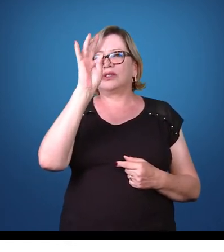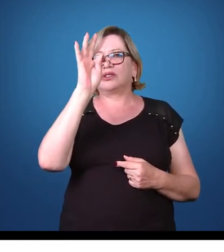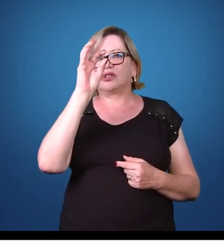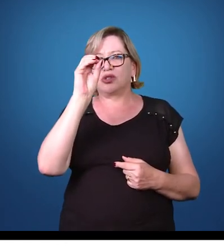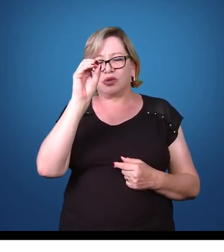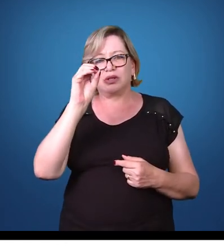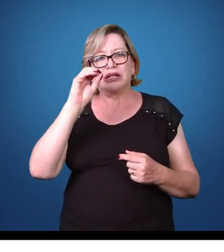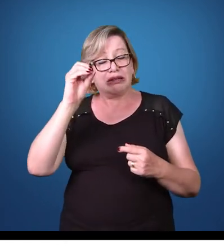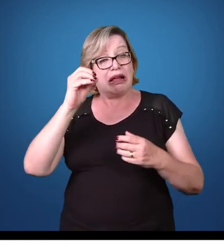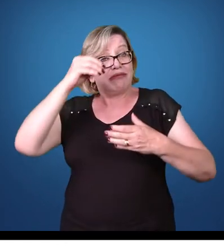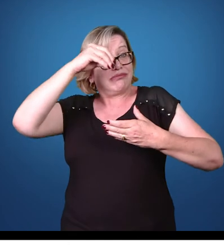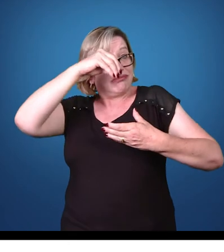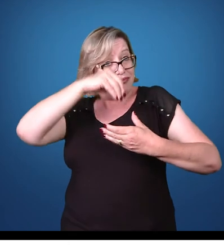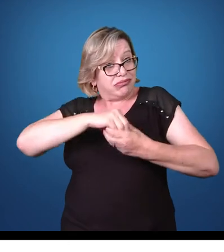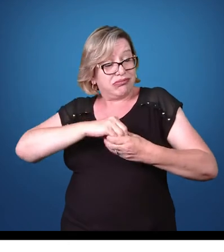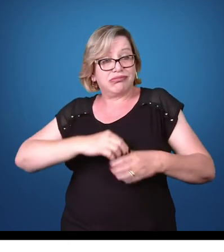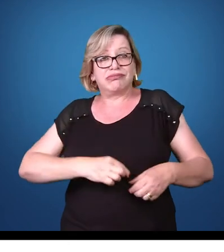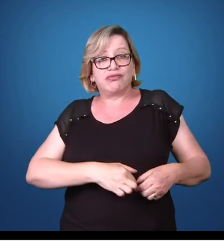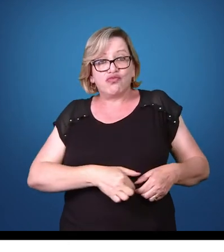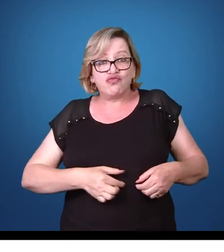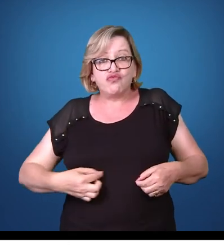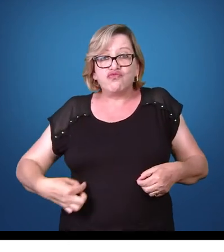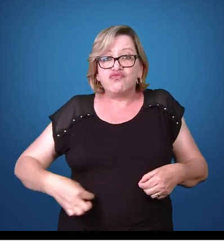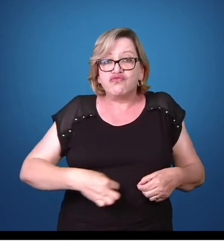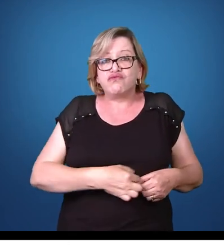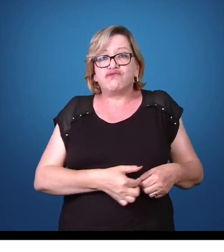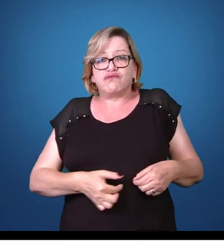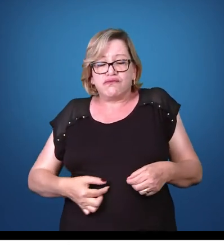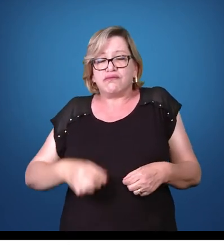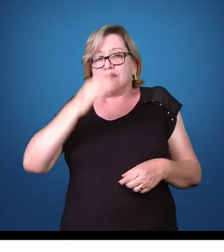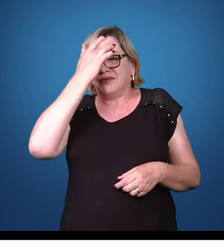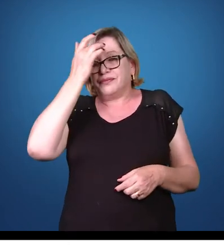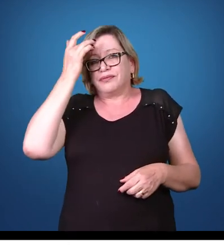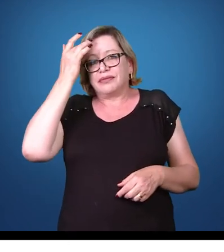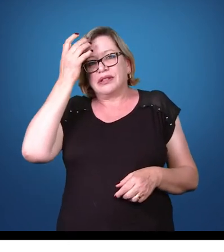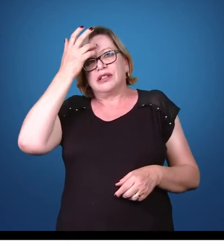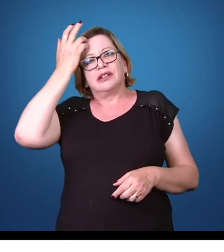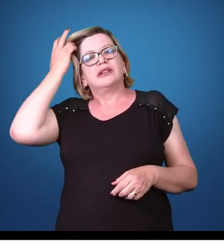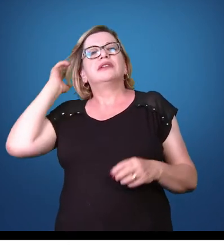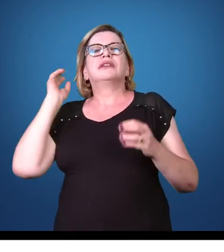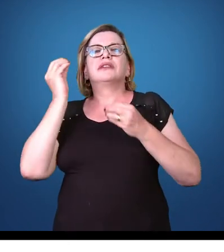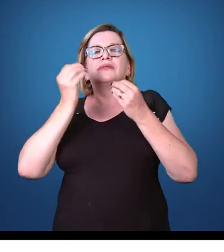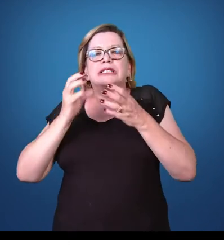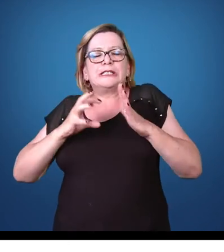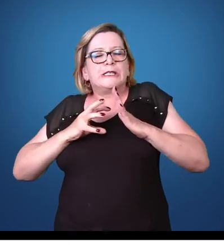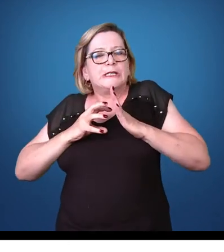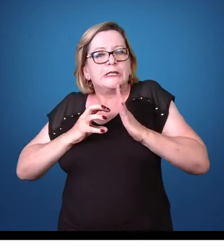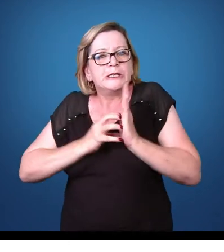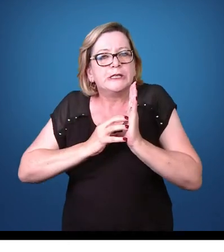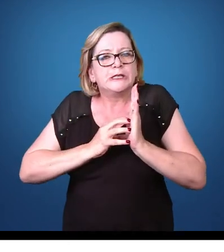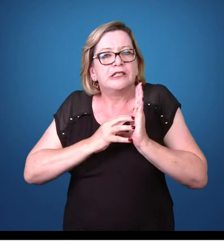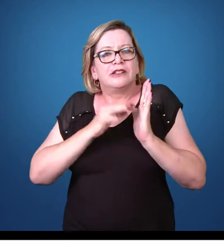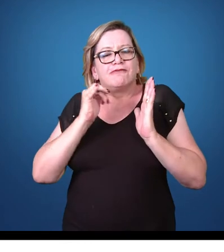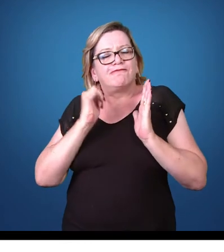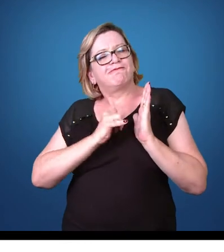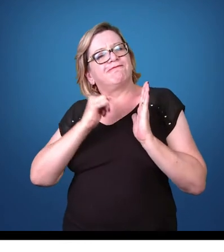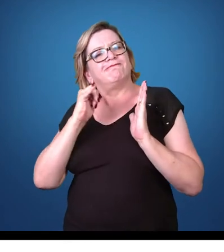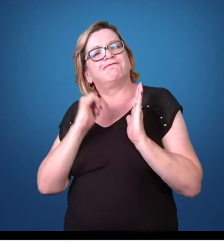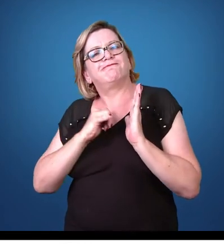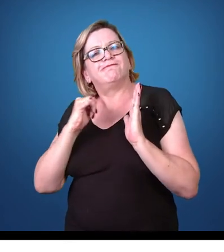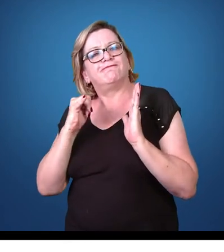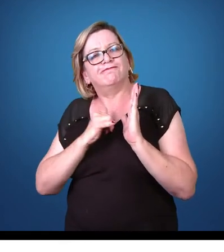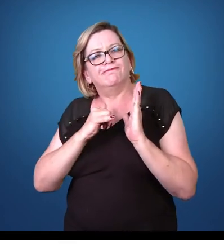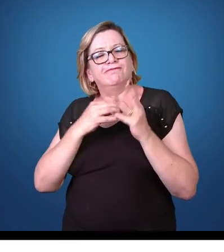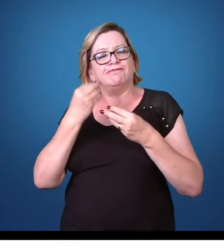que está presente no intestino delgado do hospedeiro, através da sua fixação na parede do intestino por